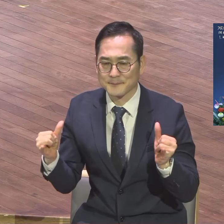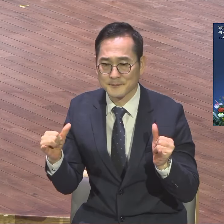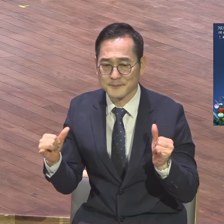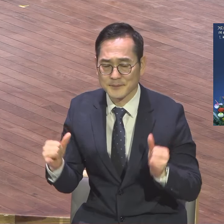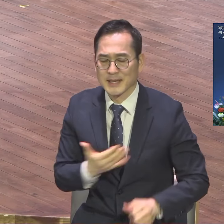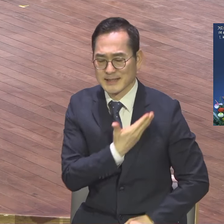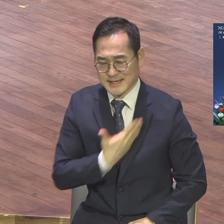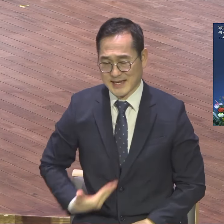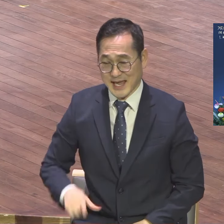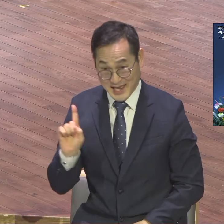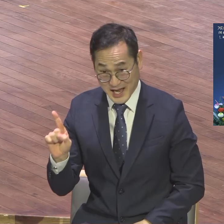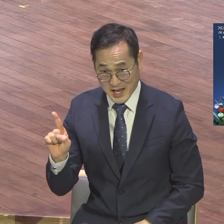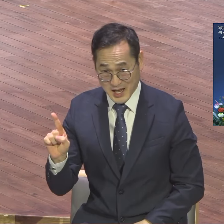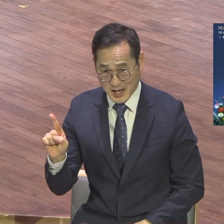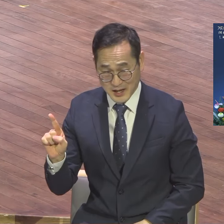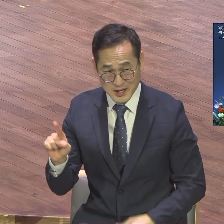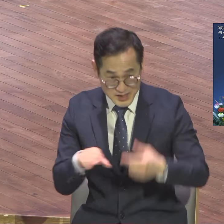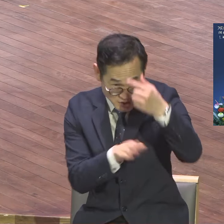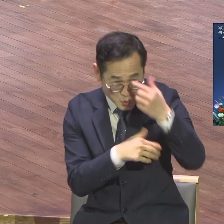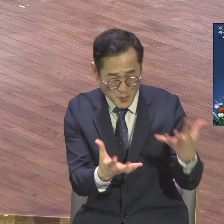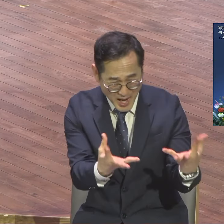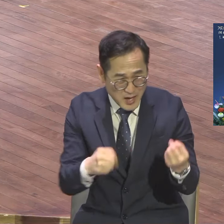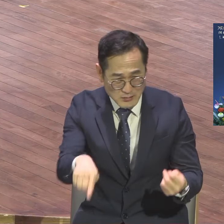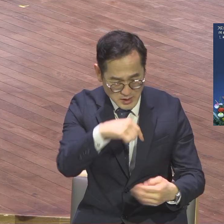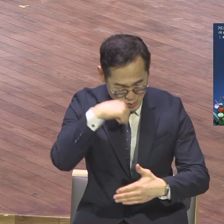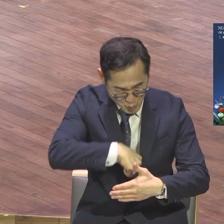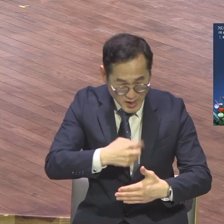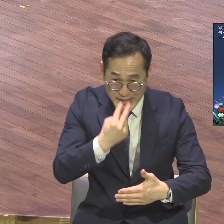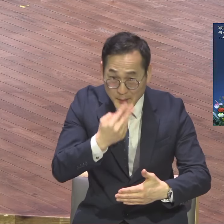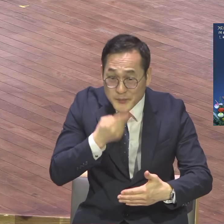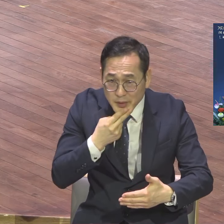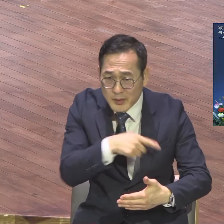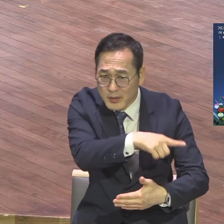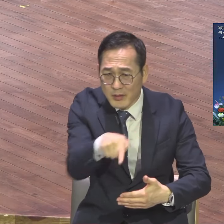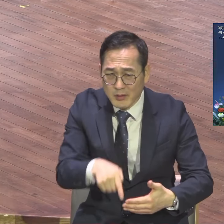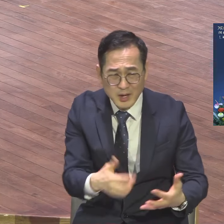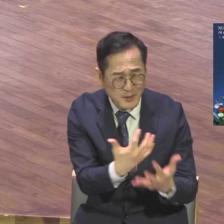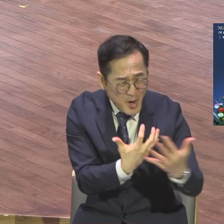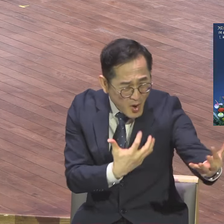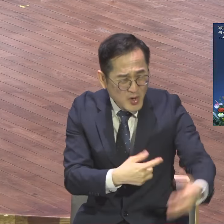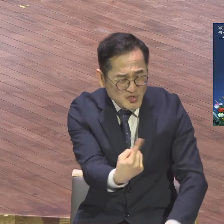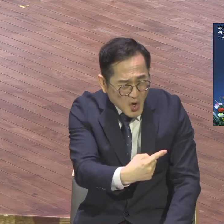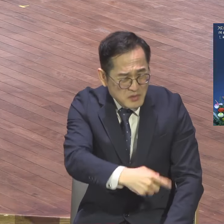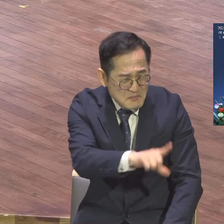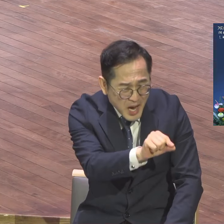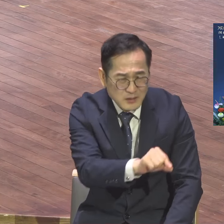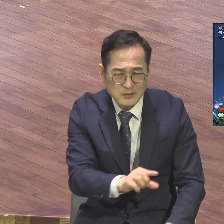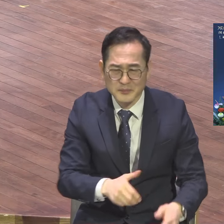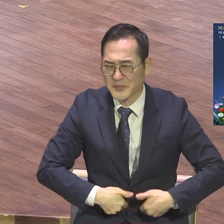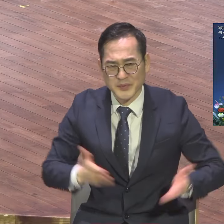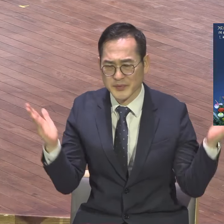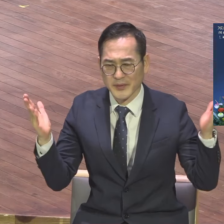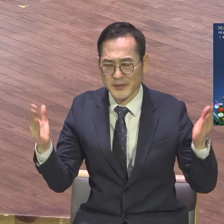중요합니다. 저는 여운계 전성도가 일당천의 현장 전도 제자라고 믿습니다.